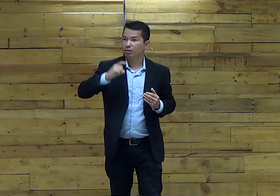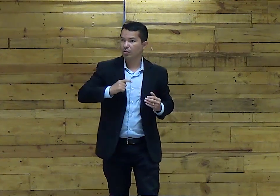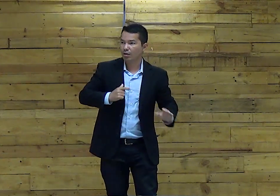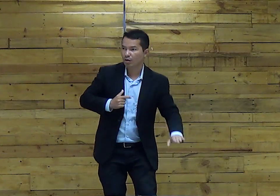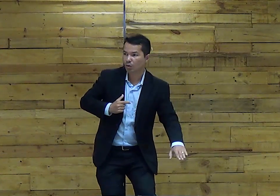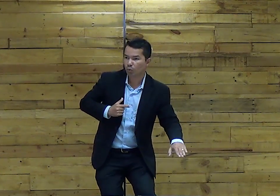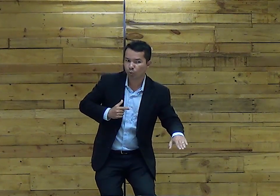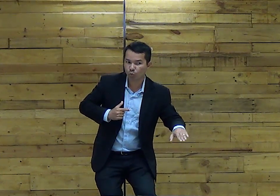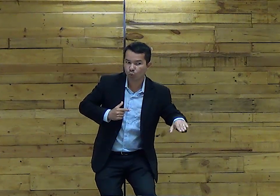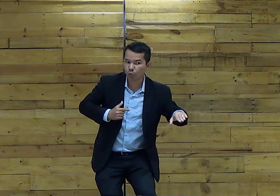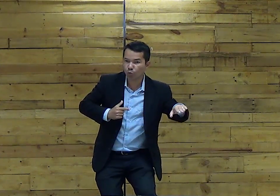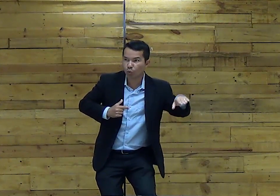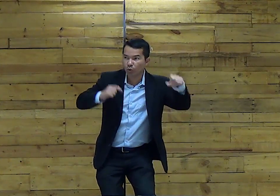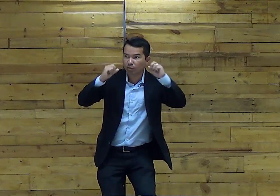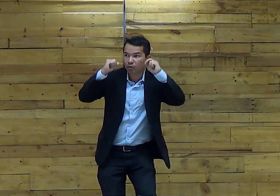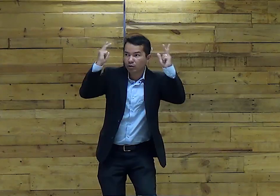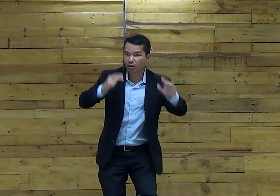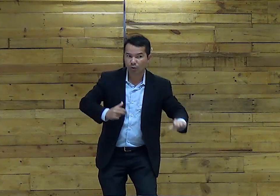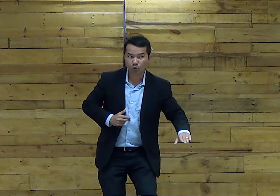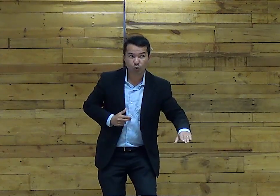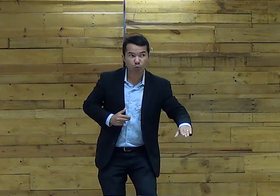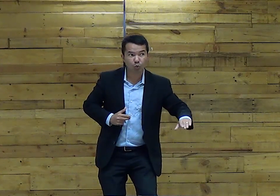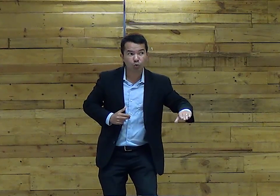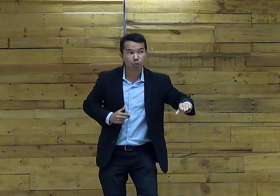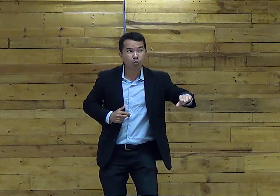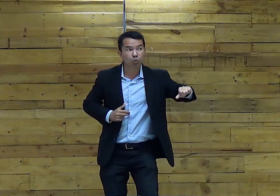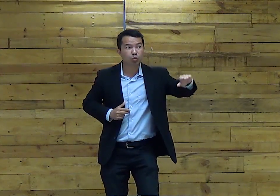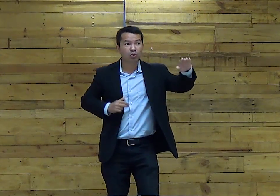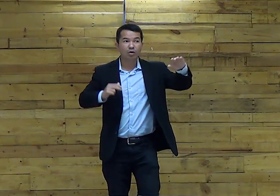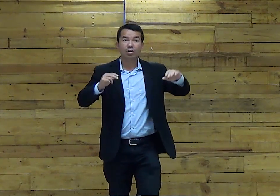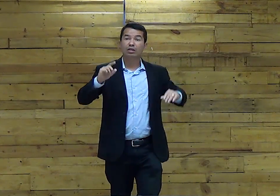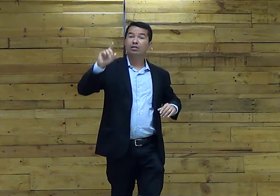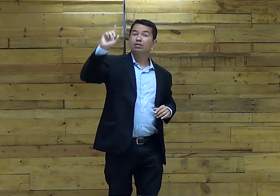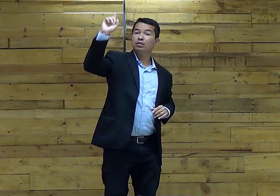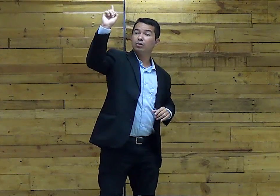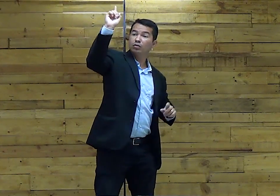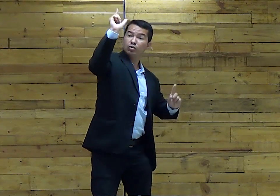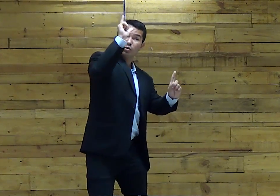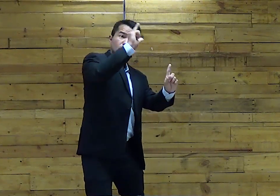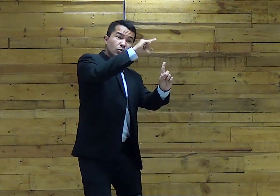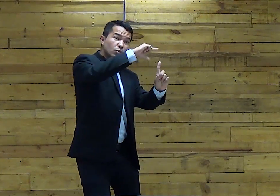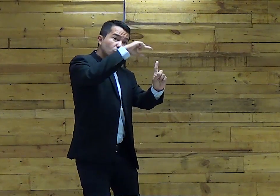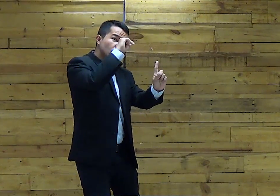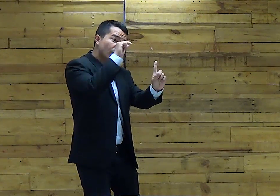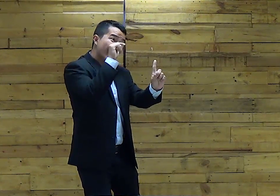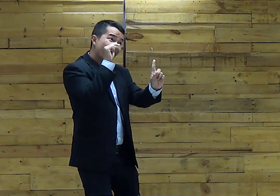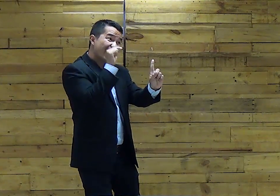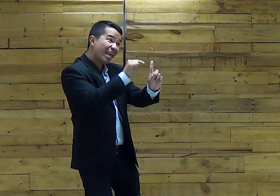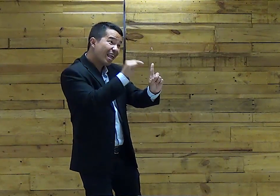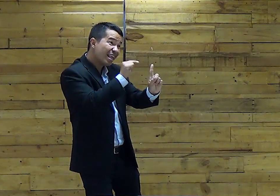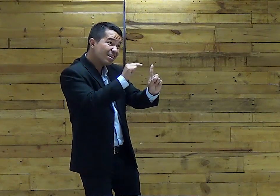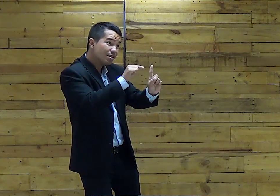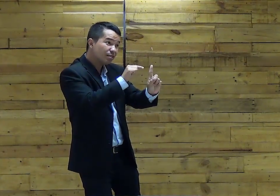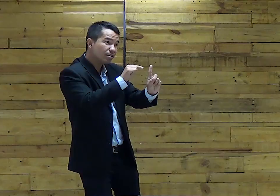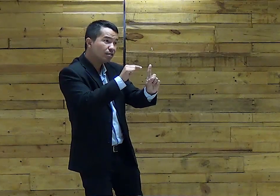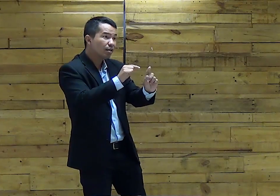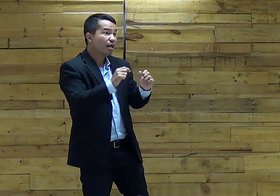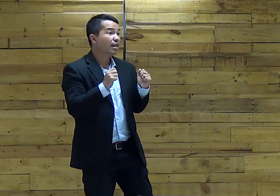Mas e o que aconteceu? Moisés cresceu Foi se desenvolvendo E Deus O